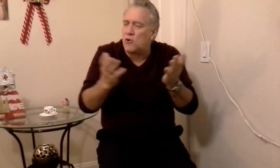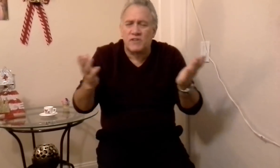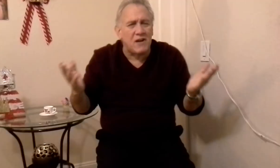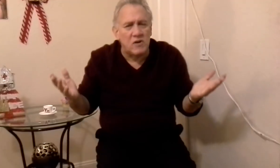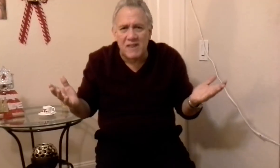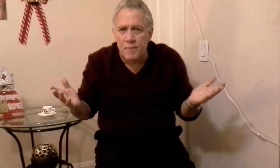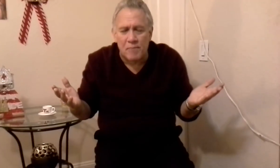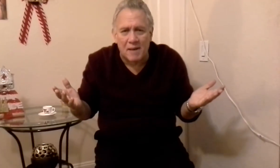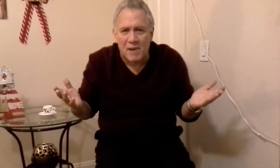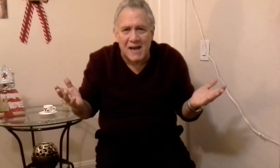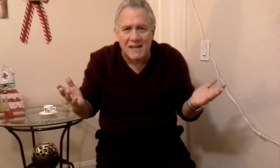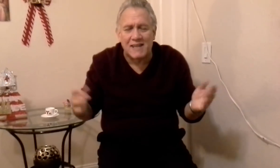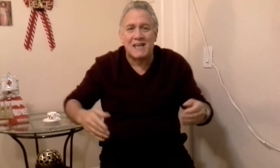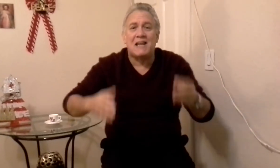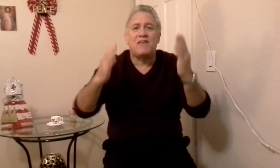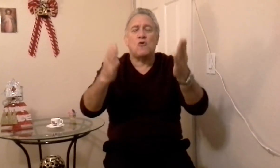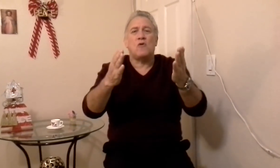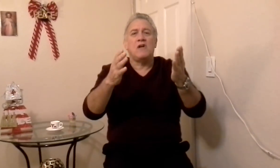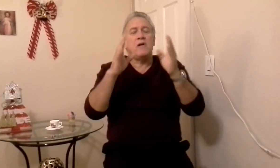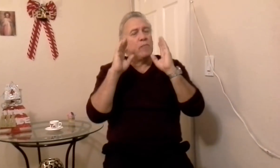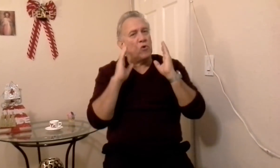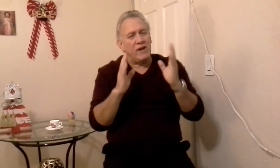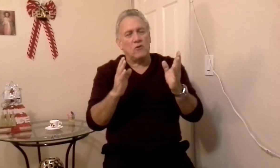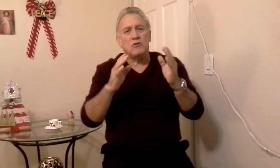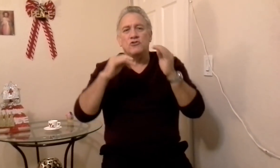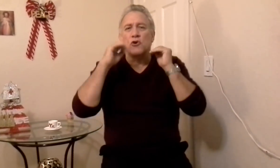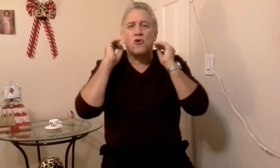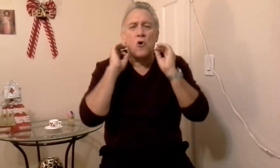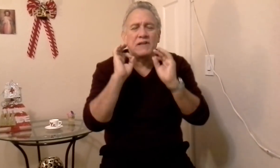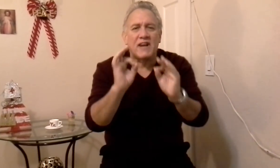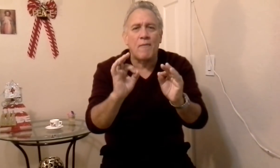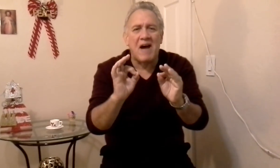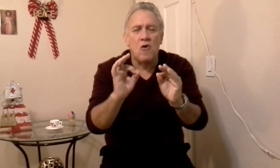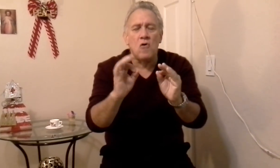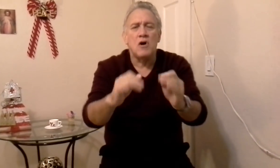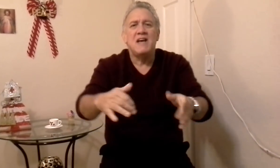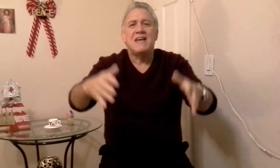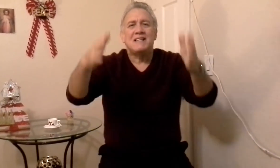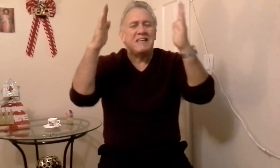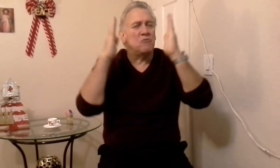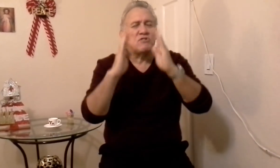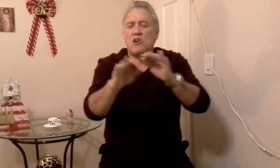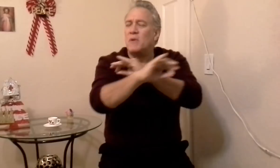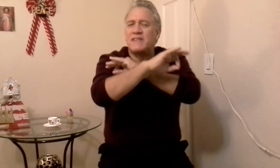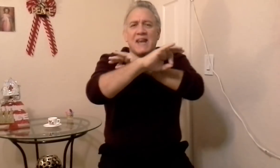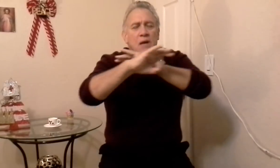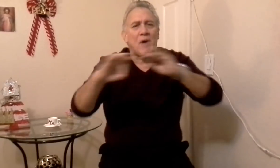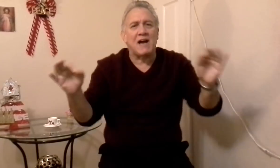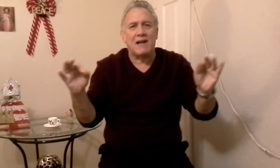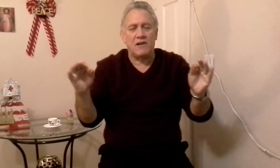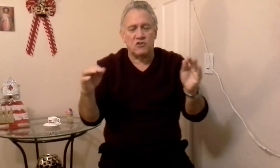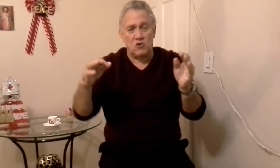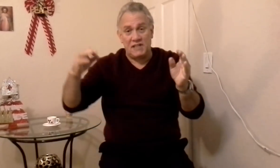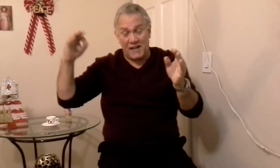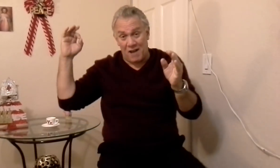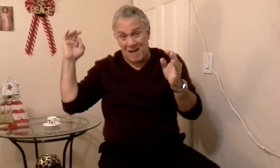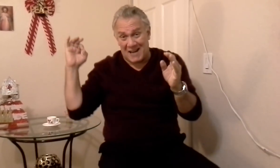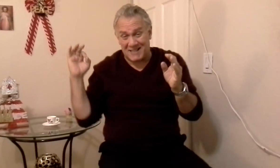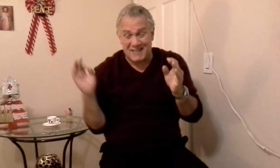pero no tengo nada para pagarte, y él le dijo, bueno, yo cojo el trabajo, y usted no me tiene que pagar, entonces él llegaba a las